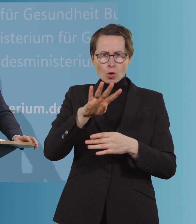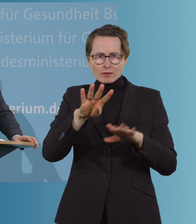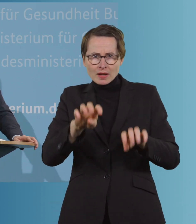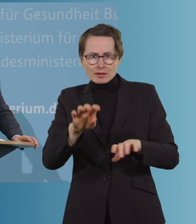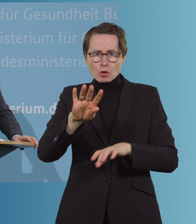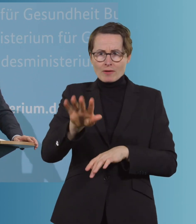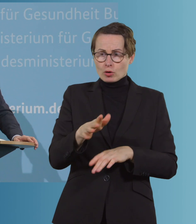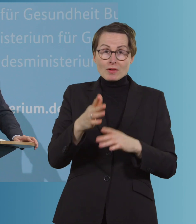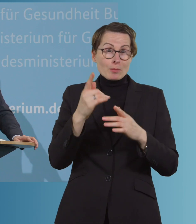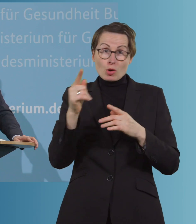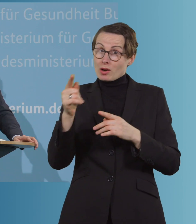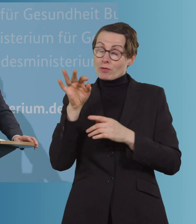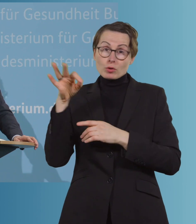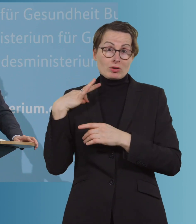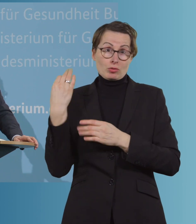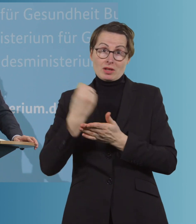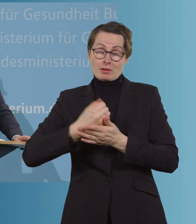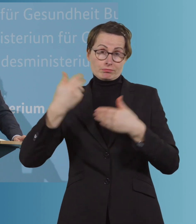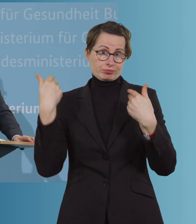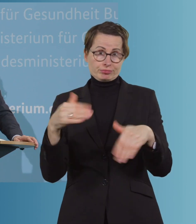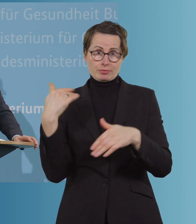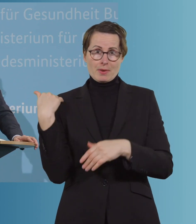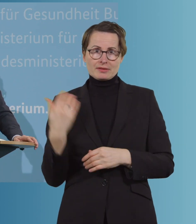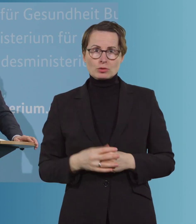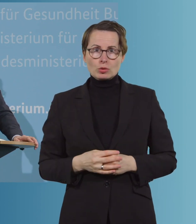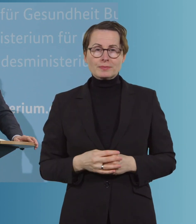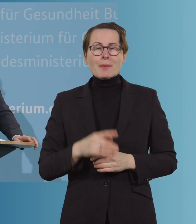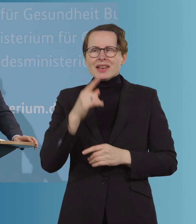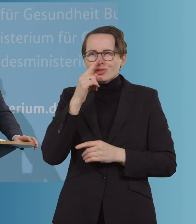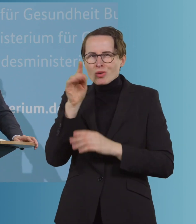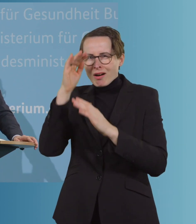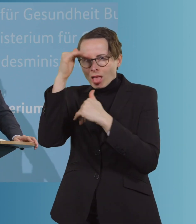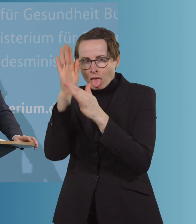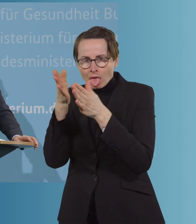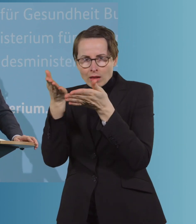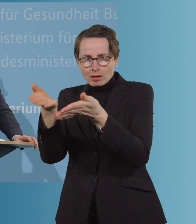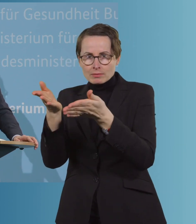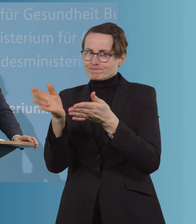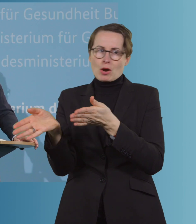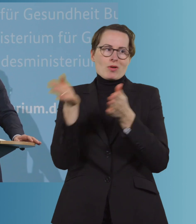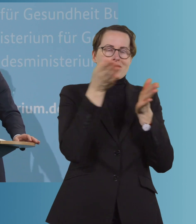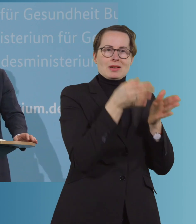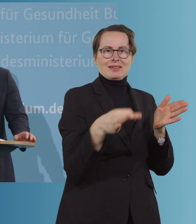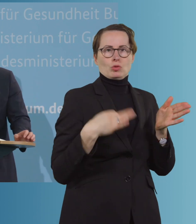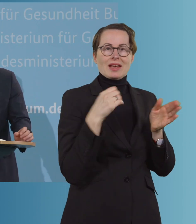auch für die Gesundheitsämter. Im Übrigen geht es auch nicht nur um die Gesundheitsämter, es geht auch um die Belastung des Gesundheitssystems insgesamt.